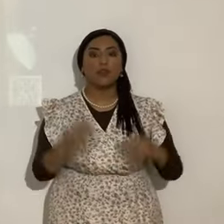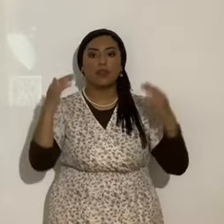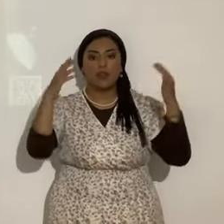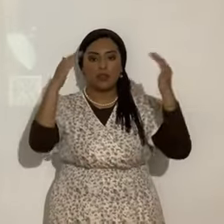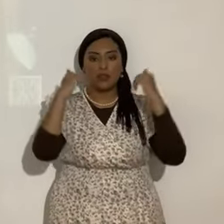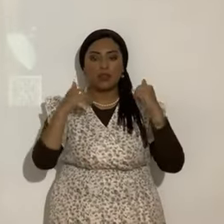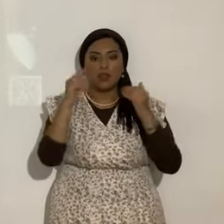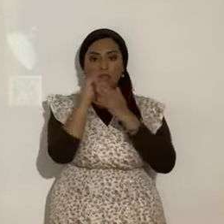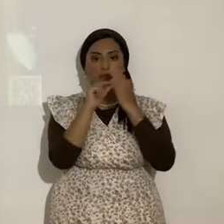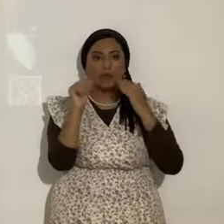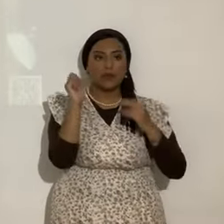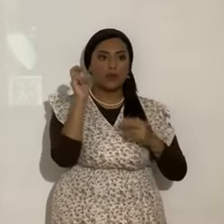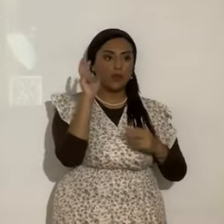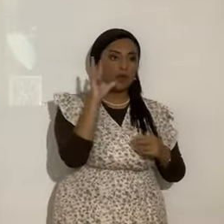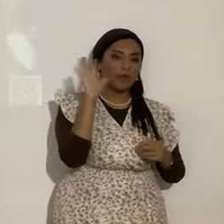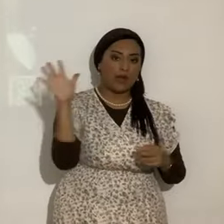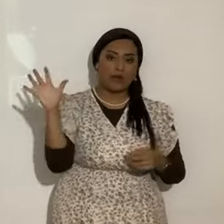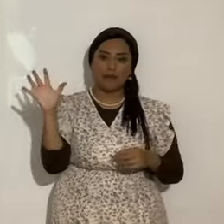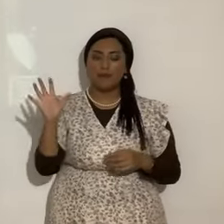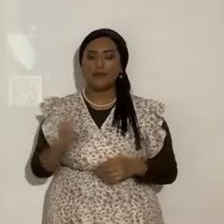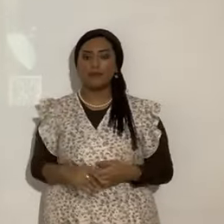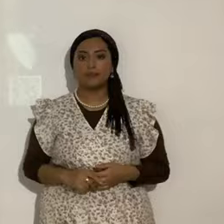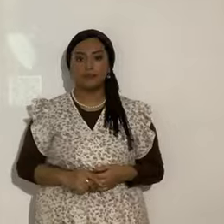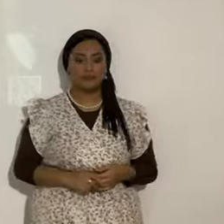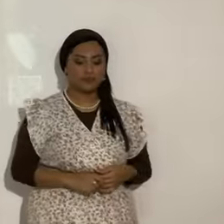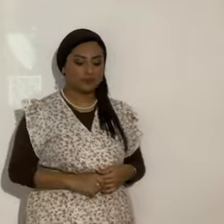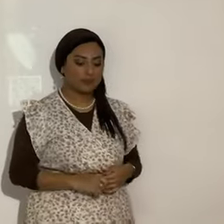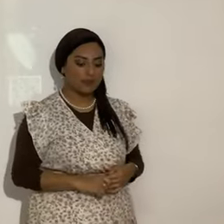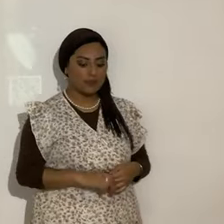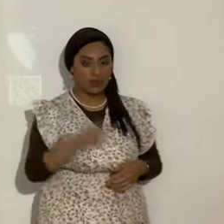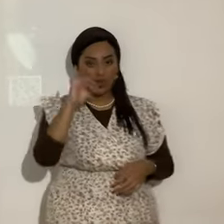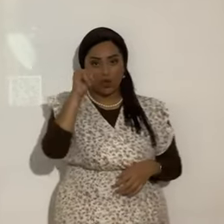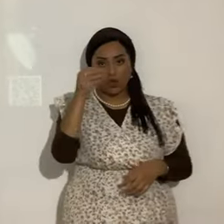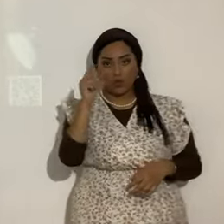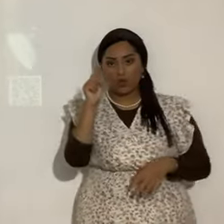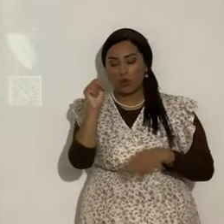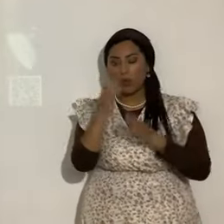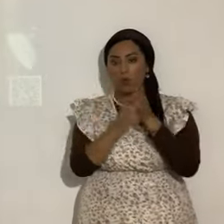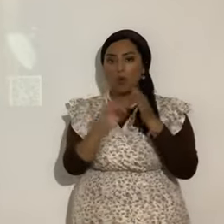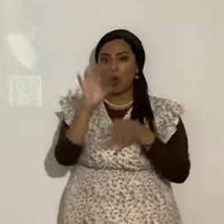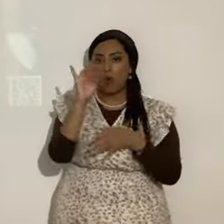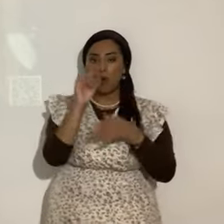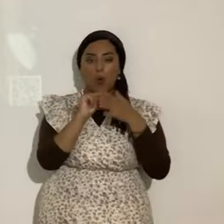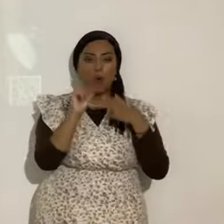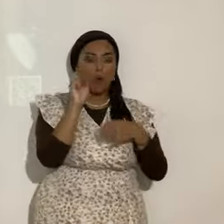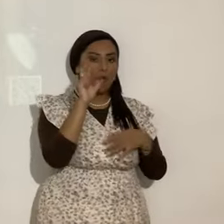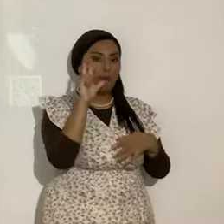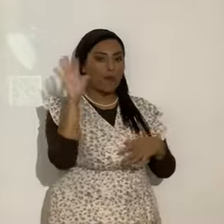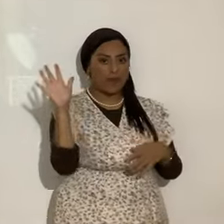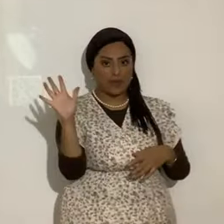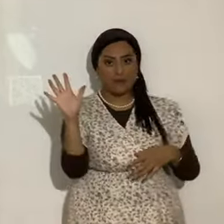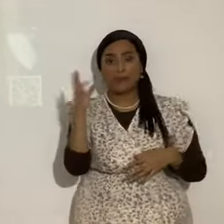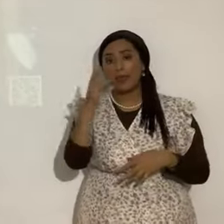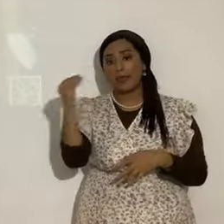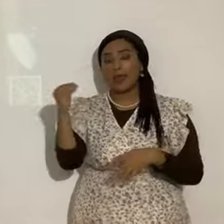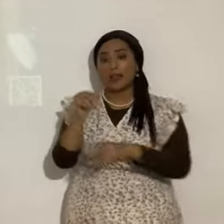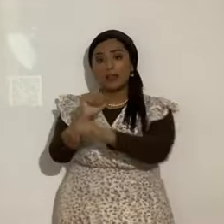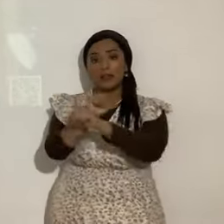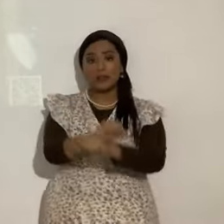verso 35. De Juan 8. 8.35. Y el esclavo no queda